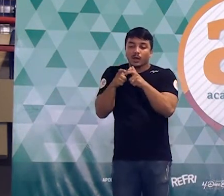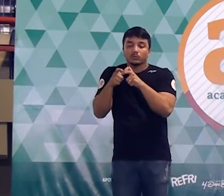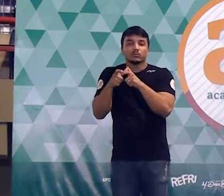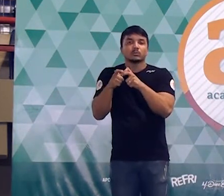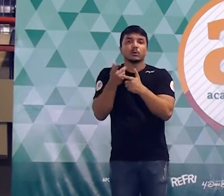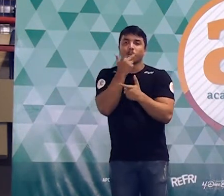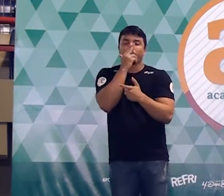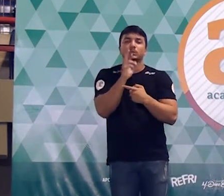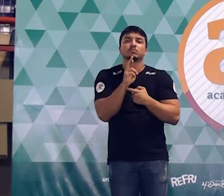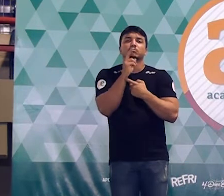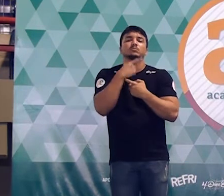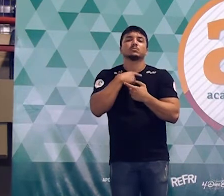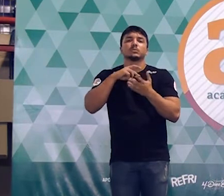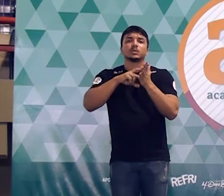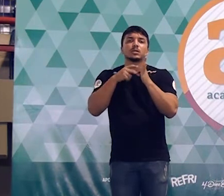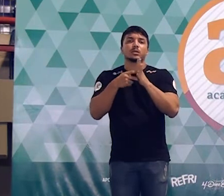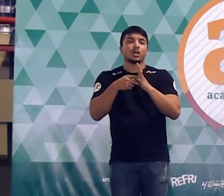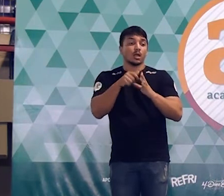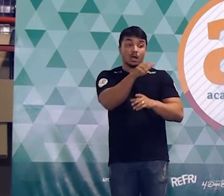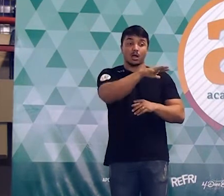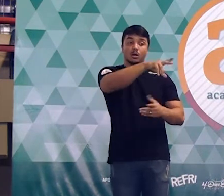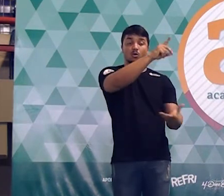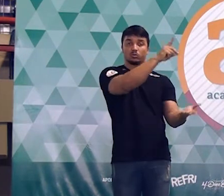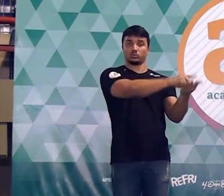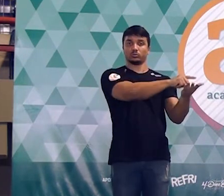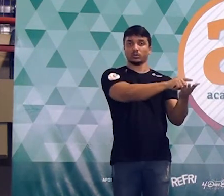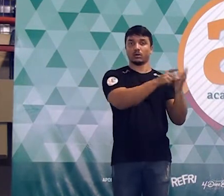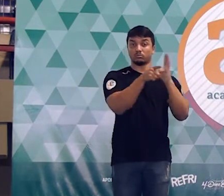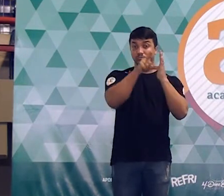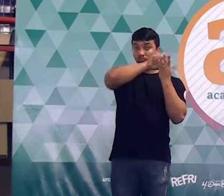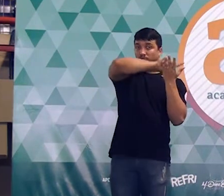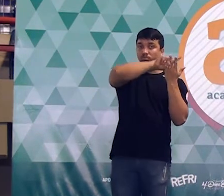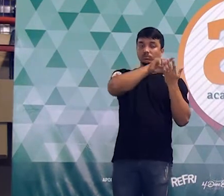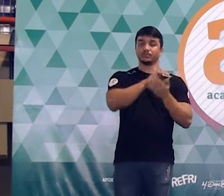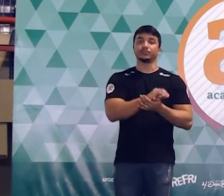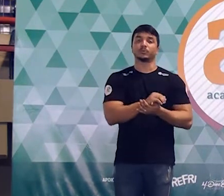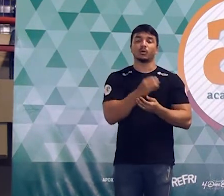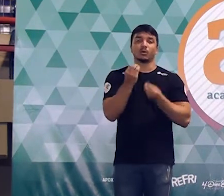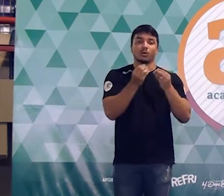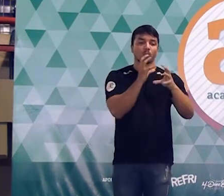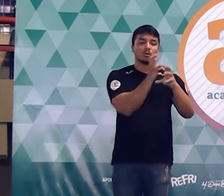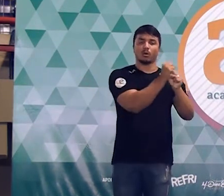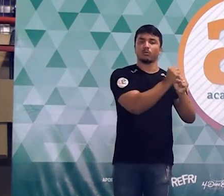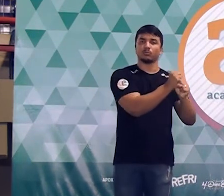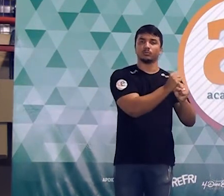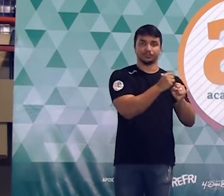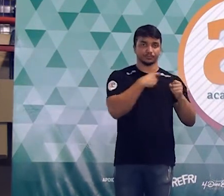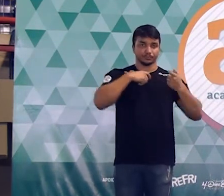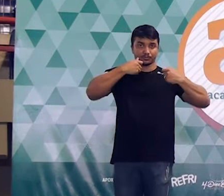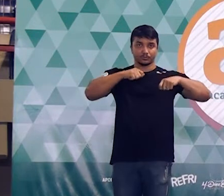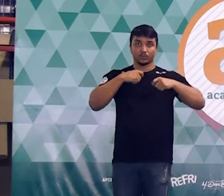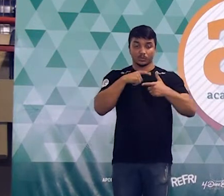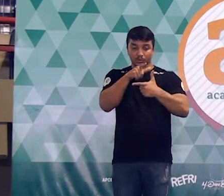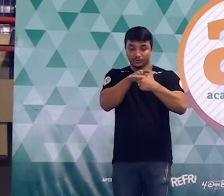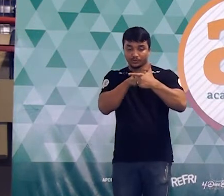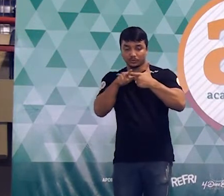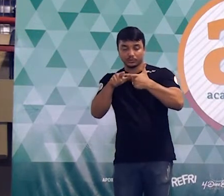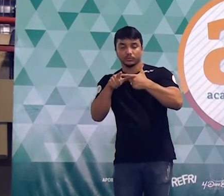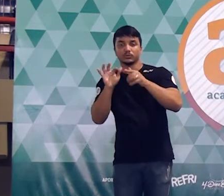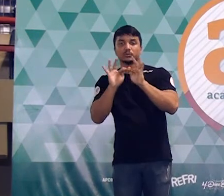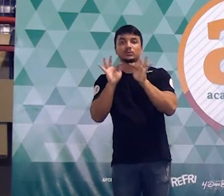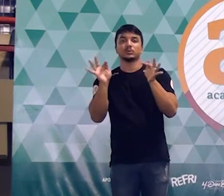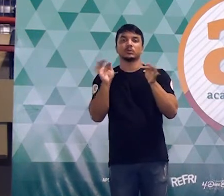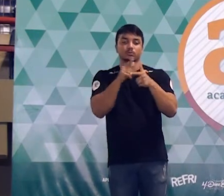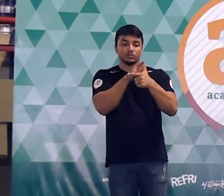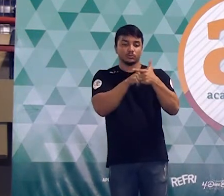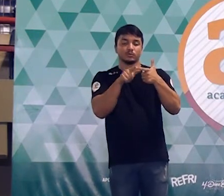representou da área original. Como é que a gente faz para calcular essa redução? Você precisa dividir esse